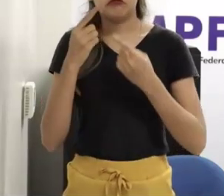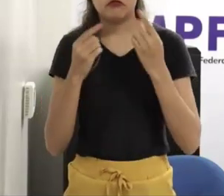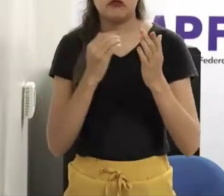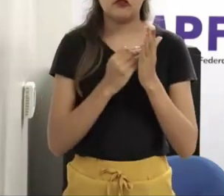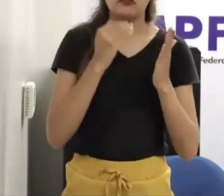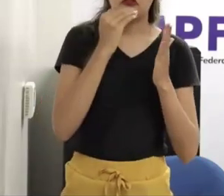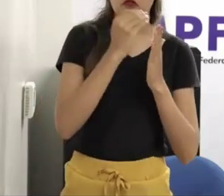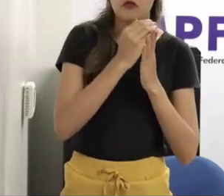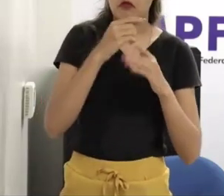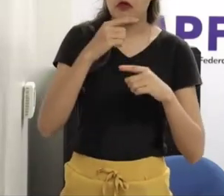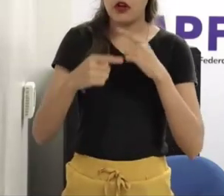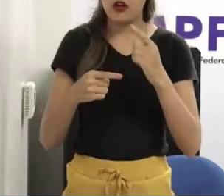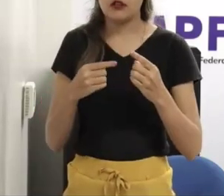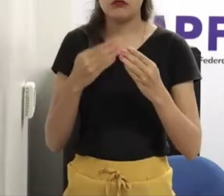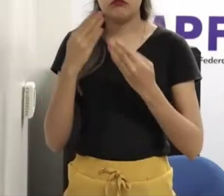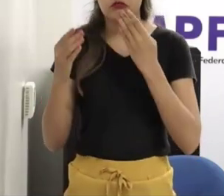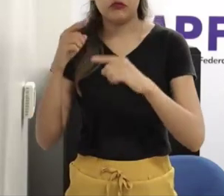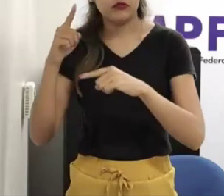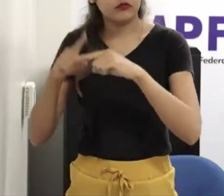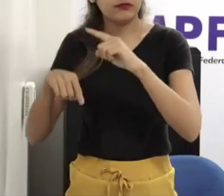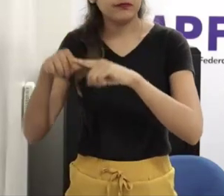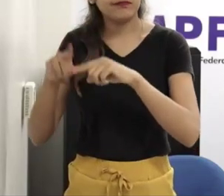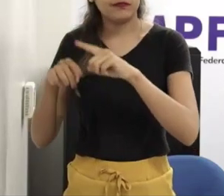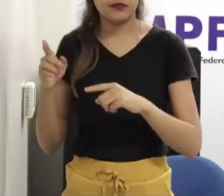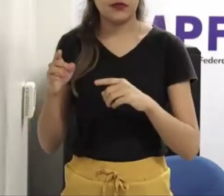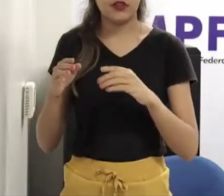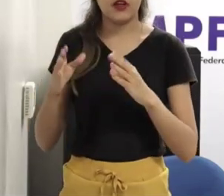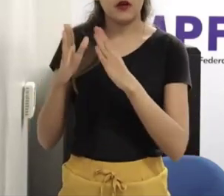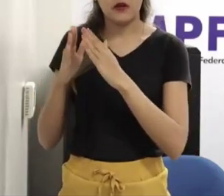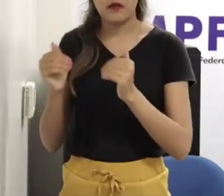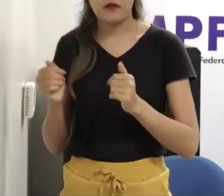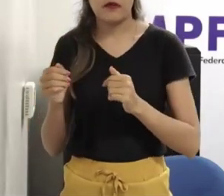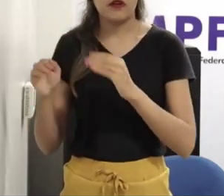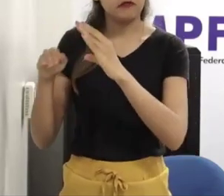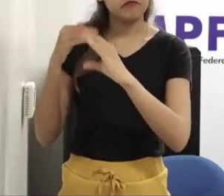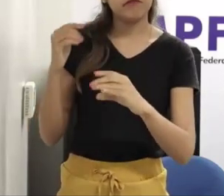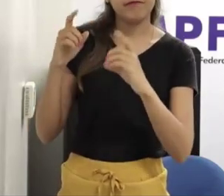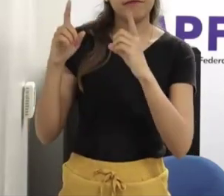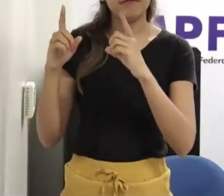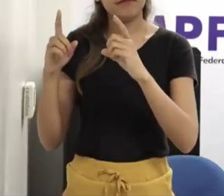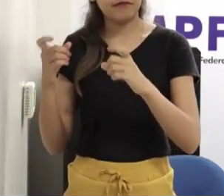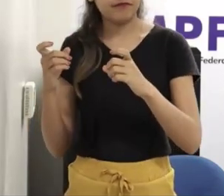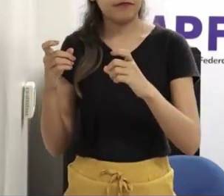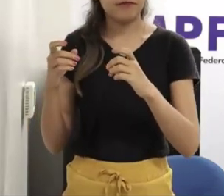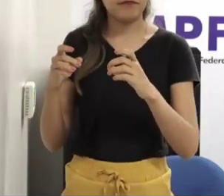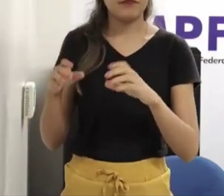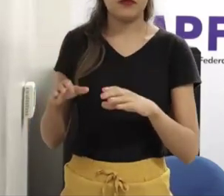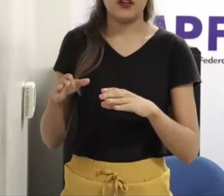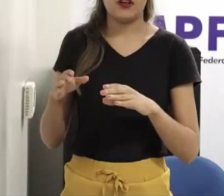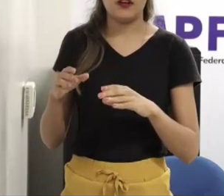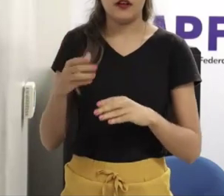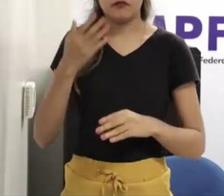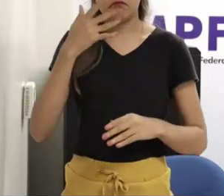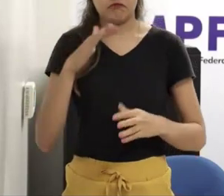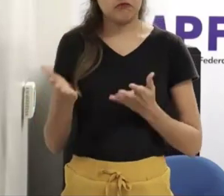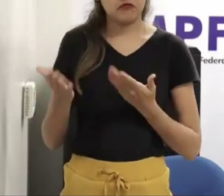sexual, e pede um conteúdo. O jovem vai lá e manda. O jovem, a criança manda. E depois, muitas vezes, eles